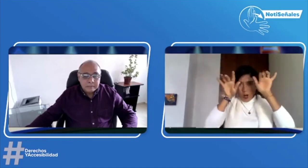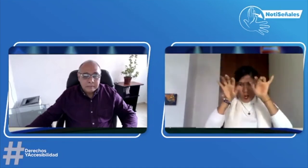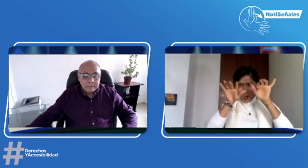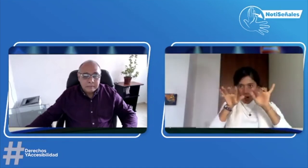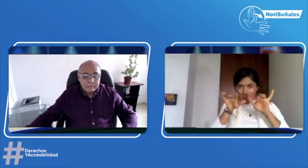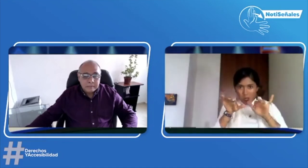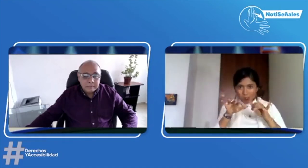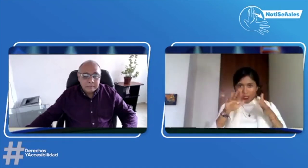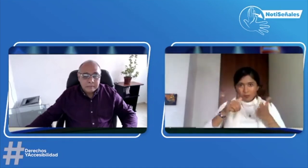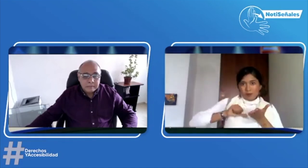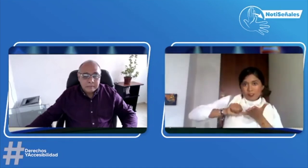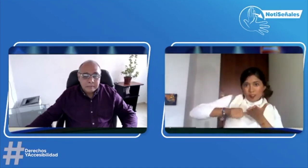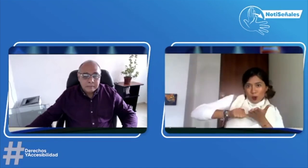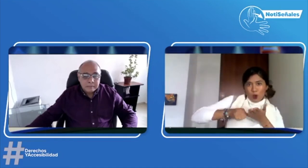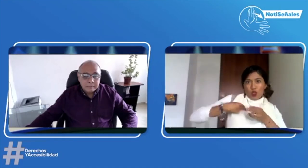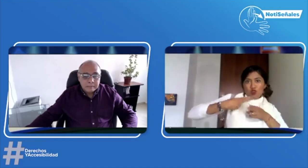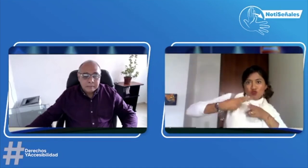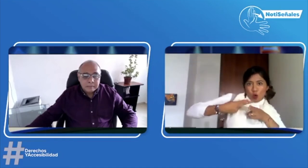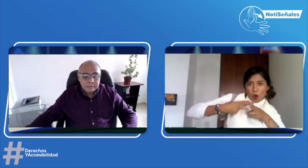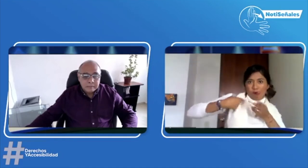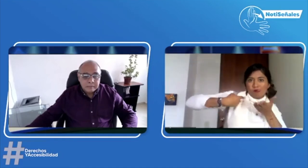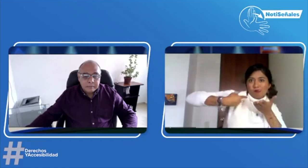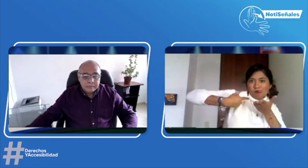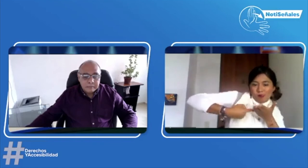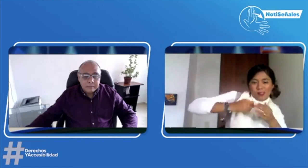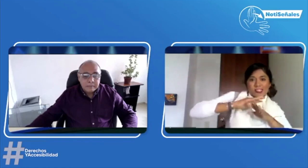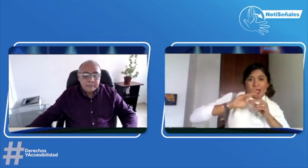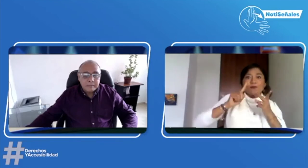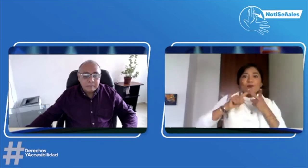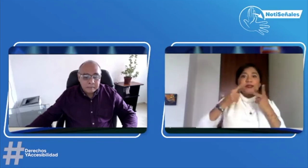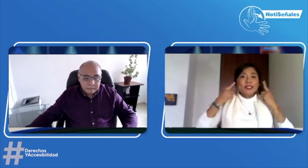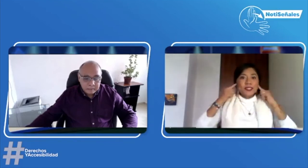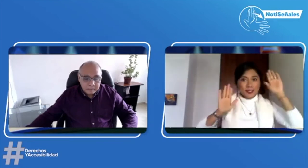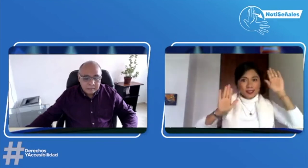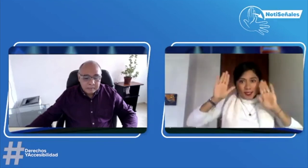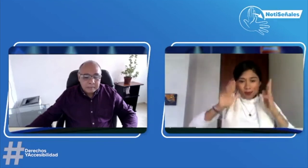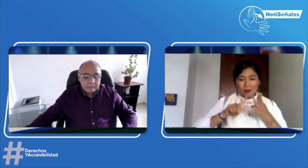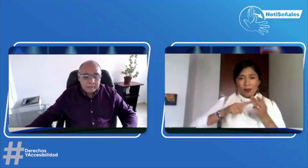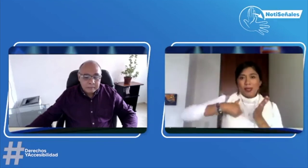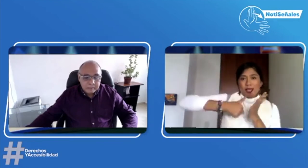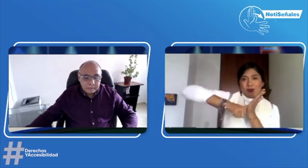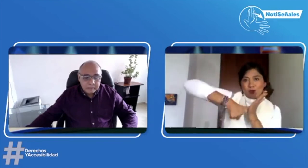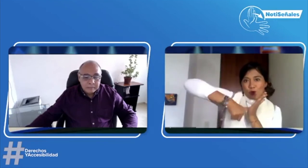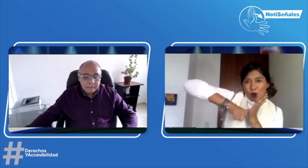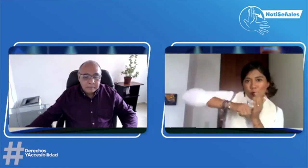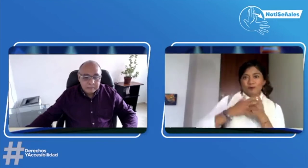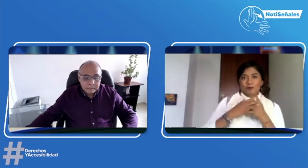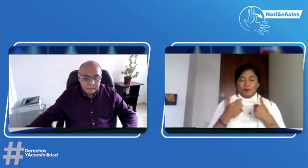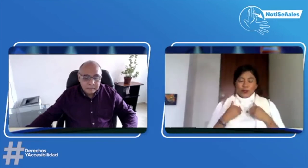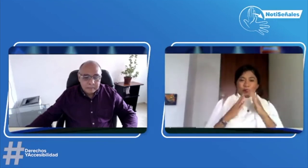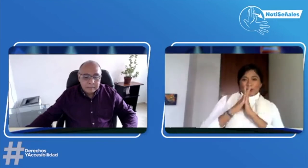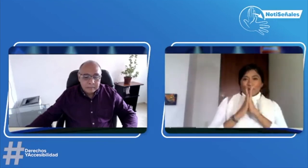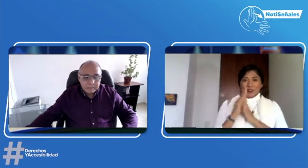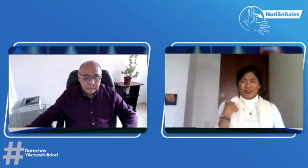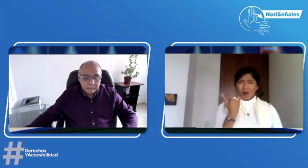como un documento, una notificación con mi número de cédula, mi nombre, adjuntando una audiometría